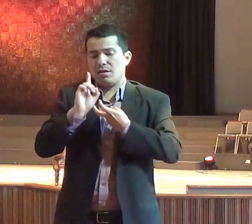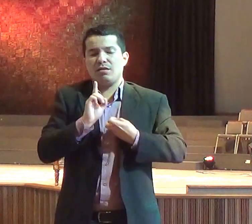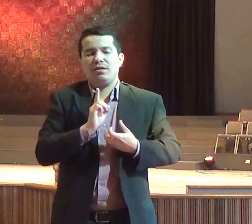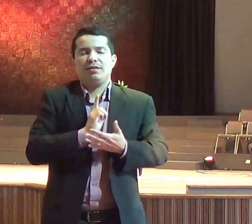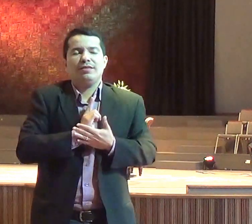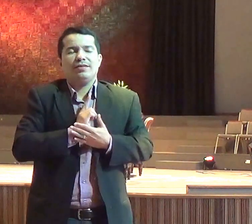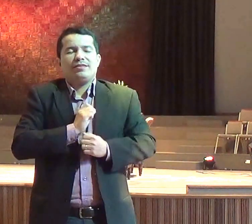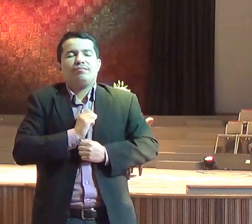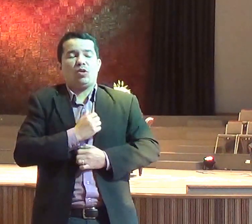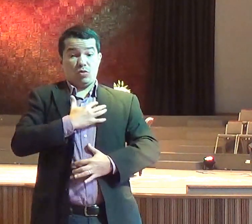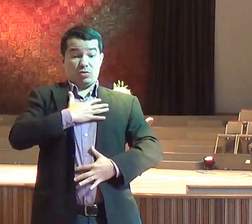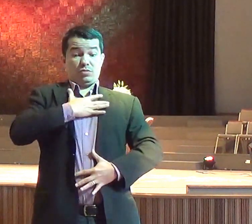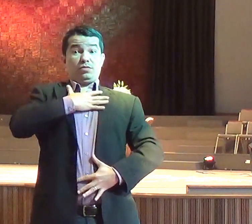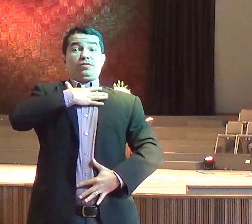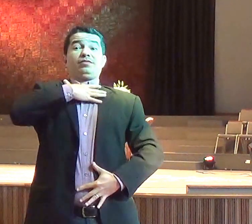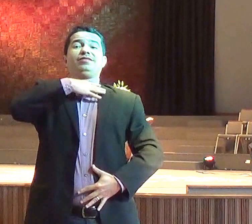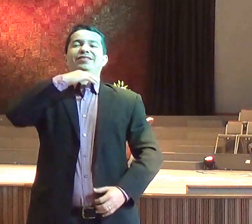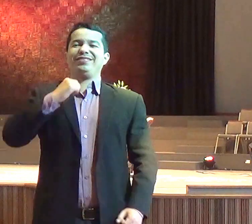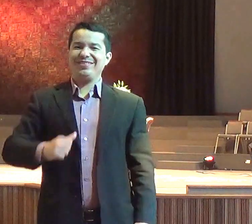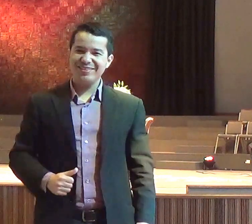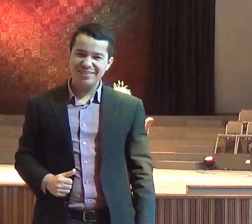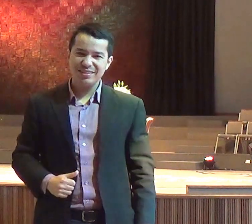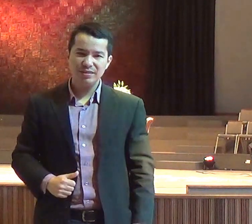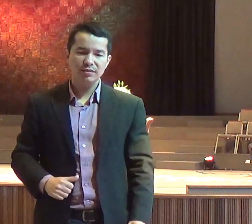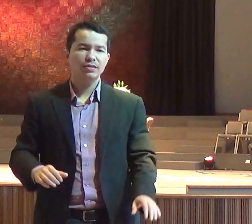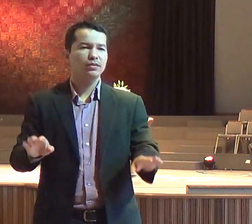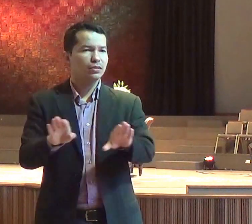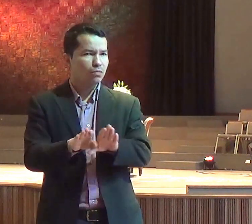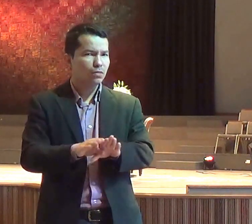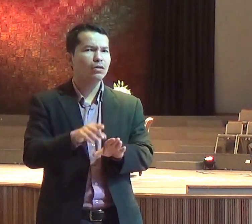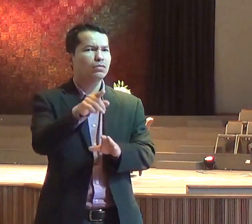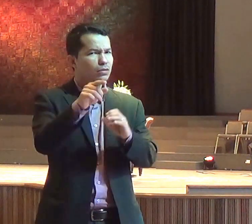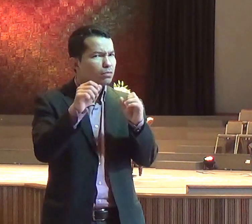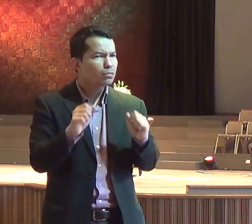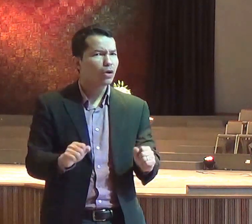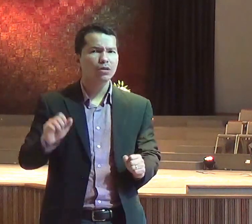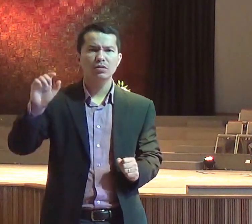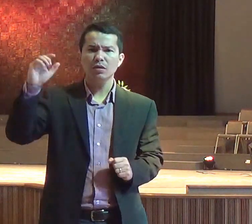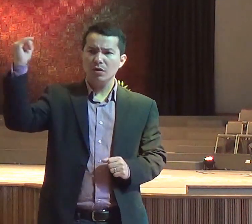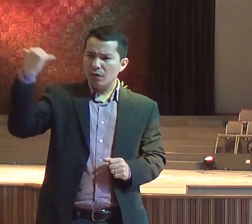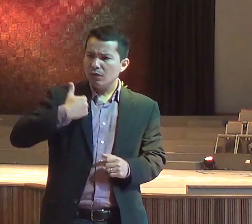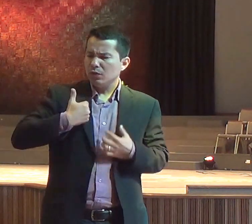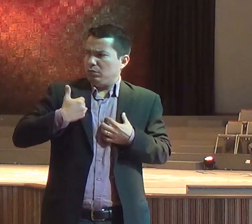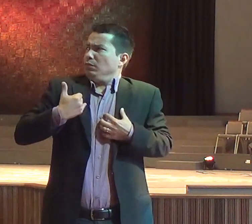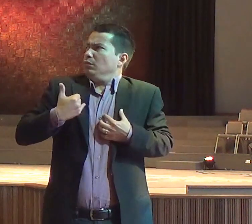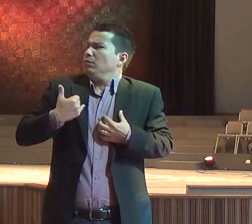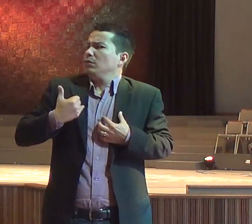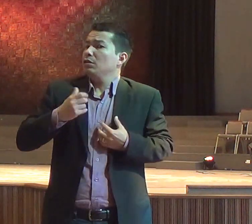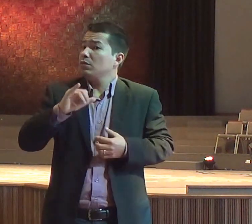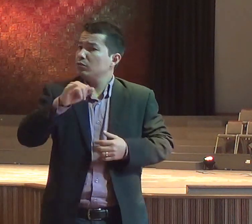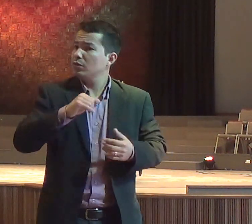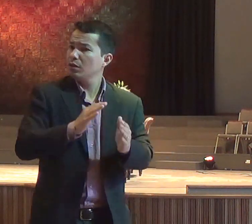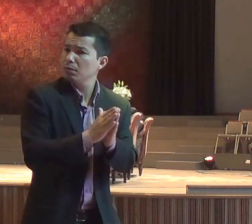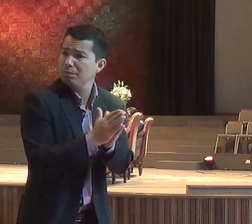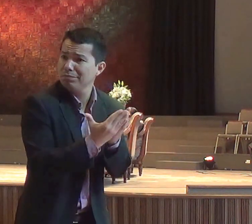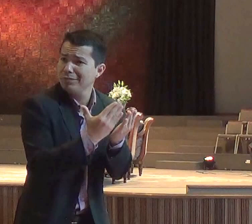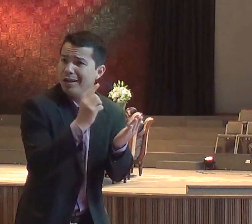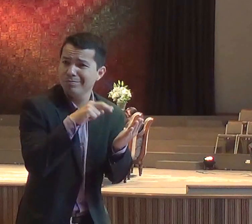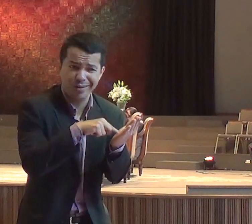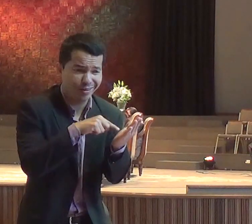de Deus na nossa vida e a gente começa a buscar na palavra de Deus direção e a